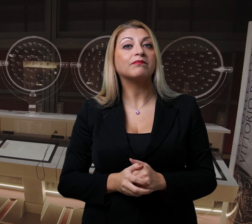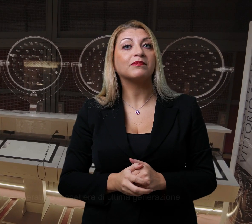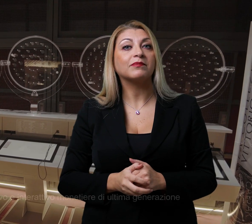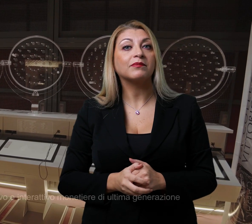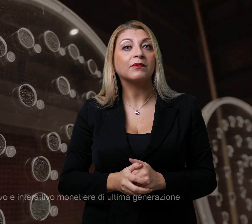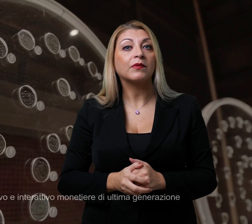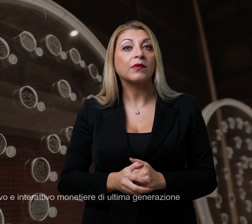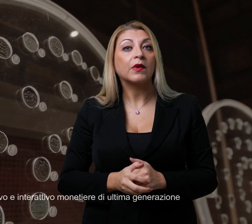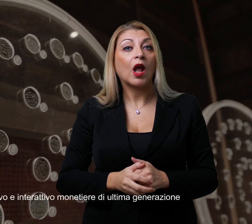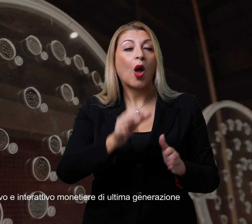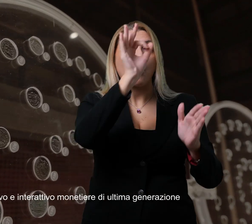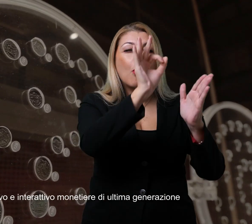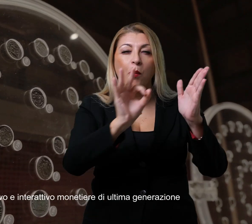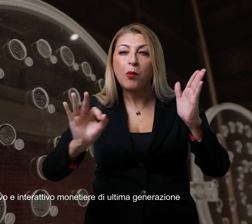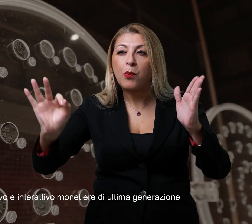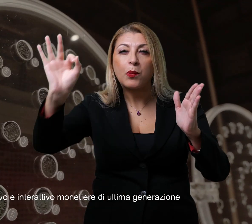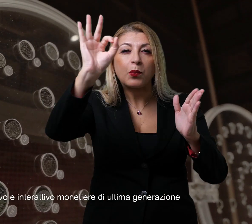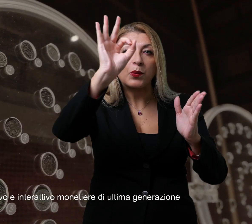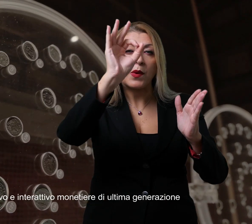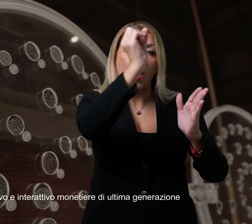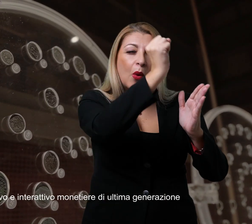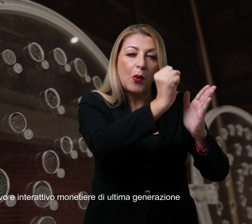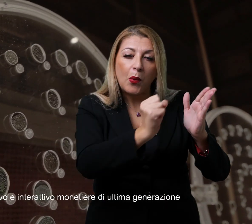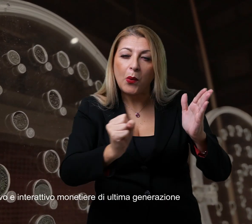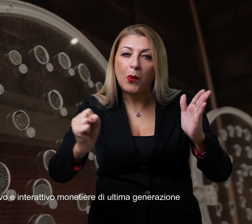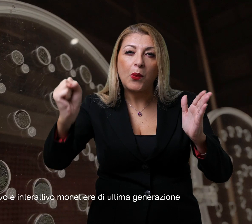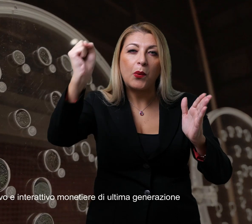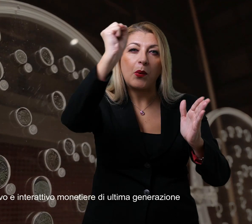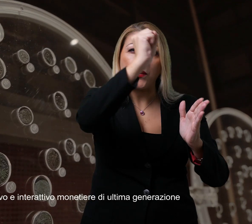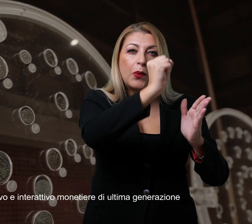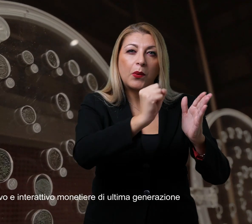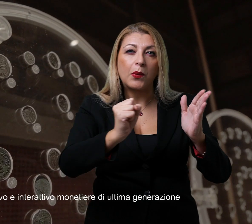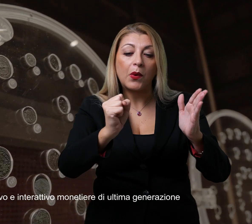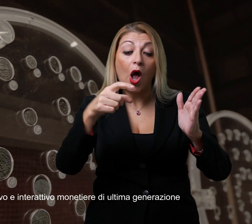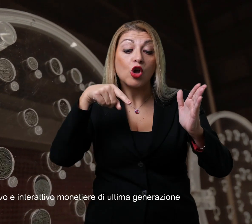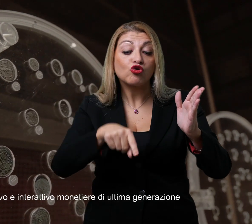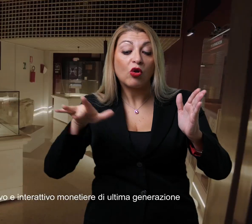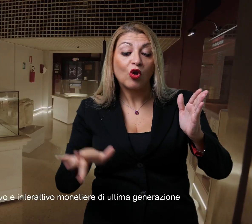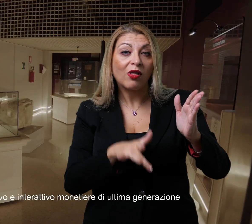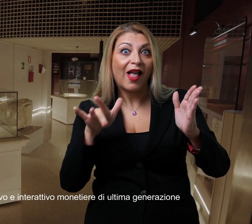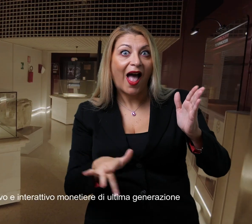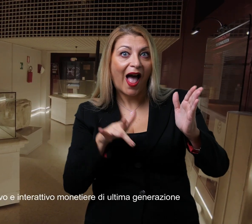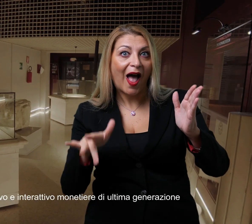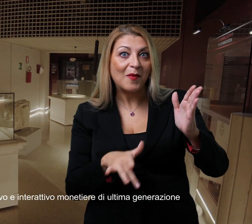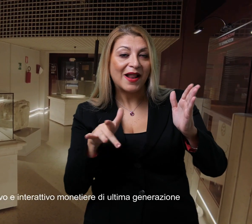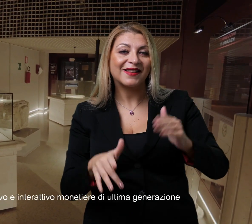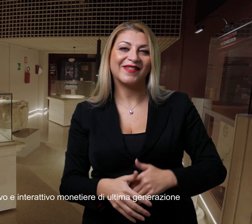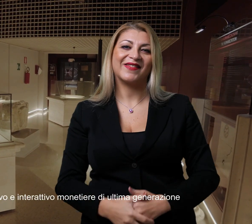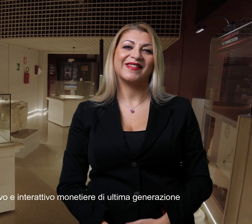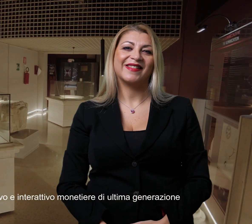esposta in un innovativo e interattivo monetiere di ultima generazione